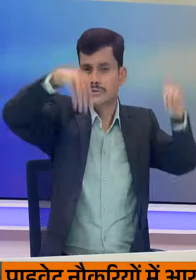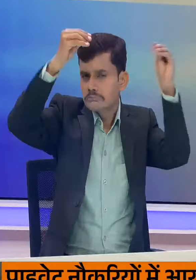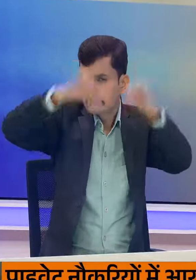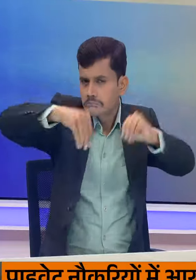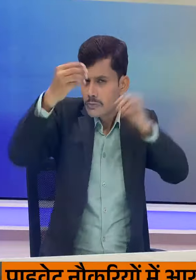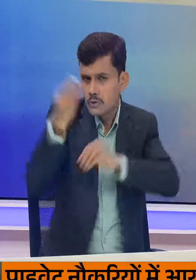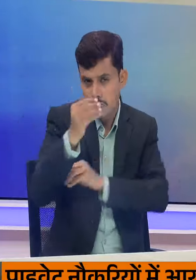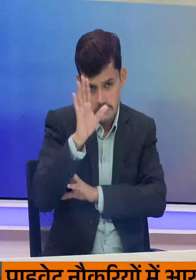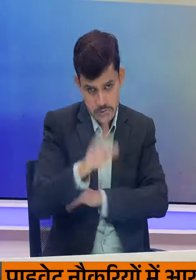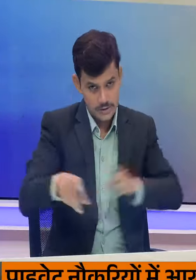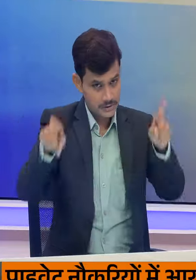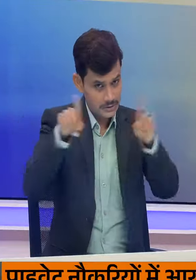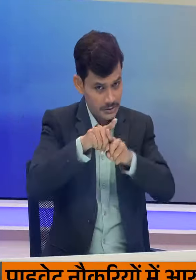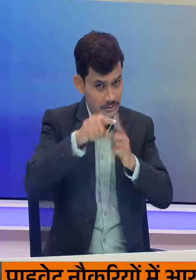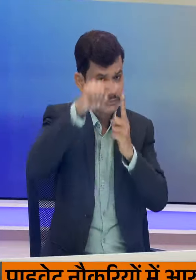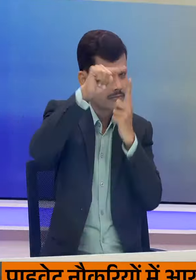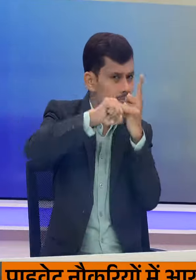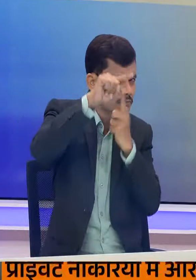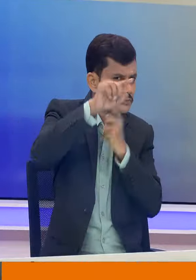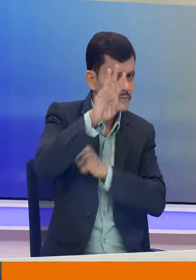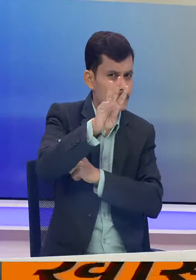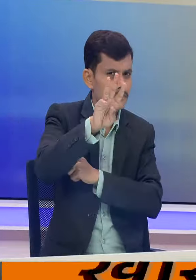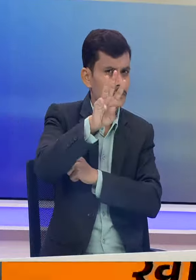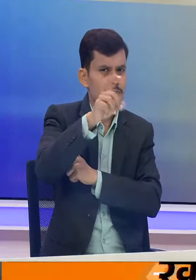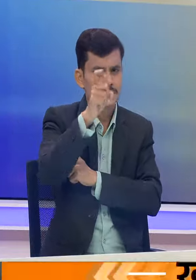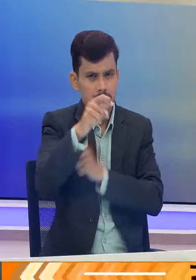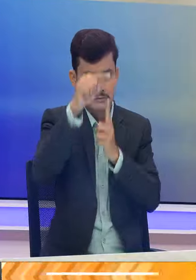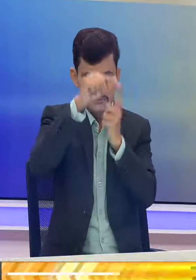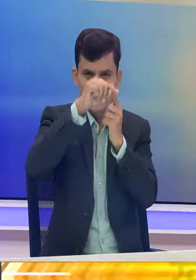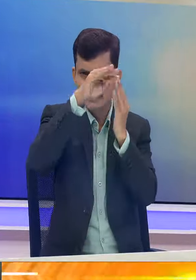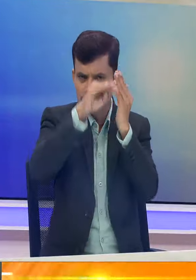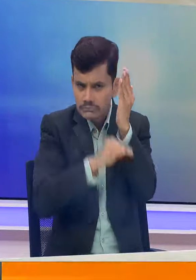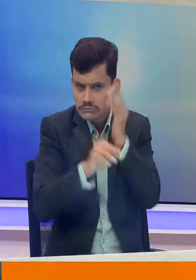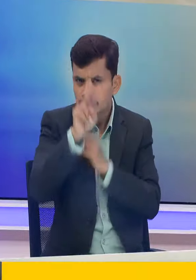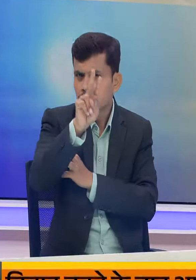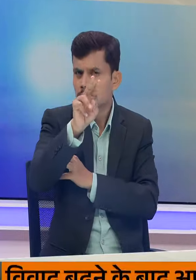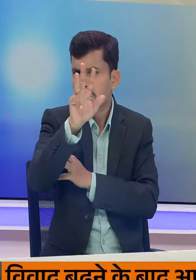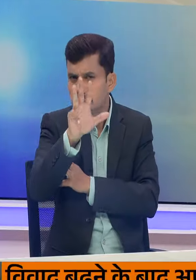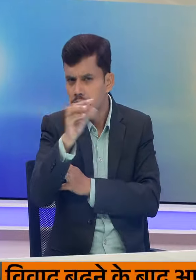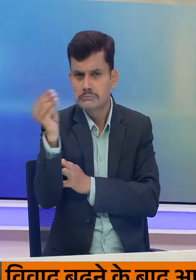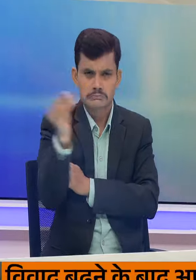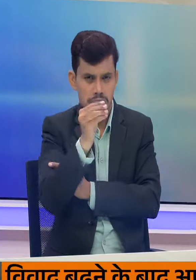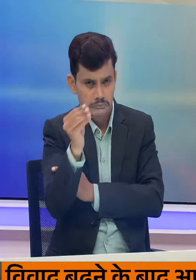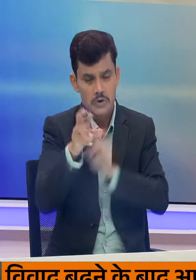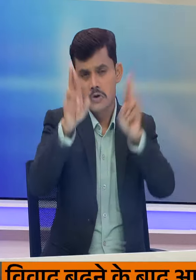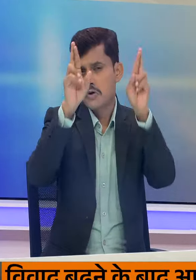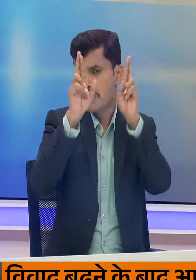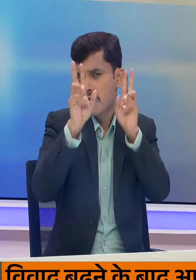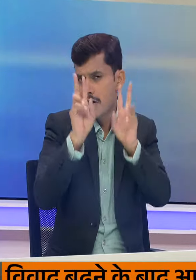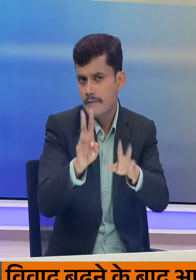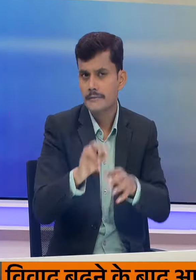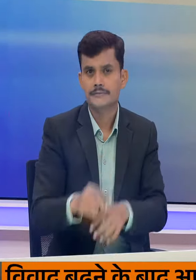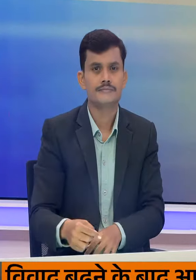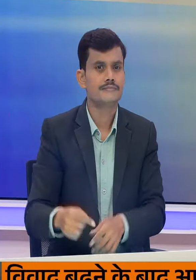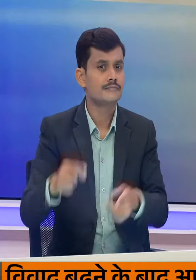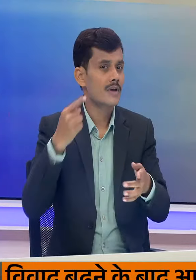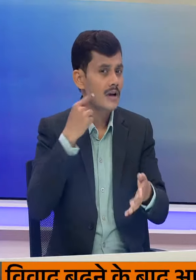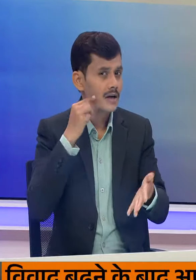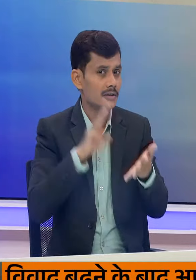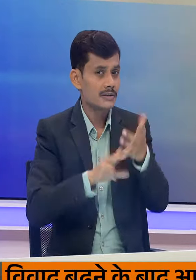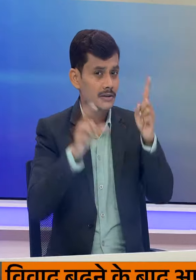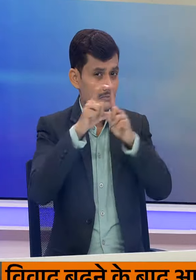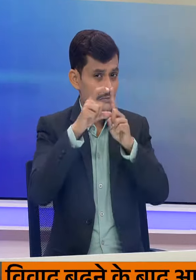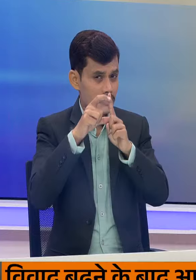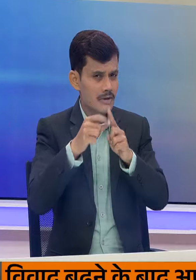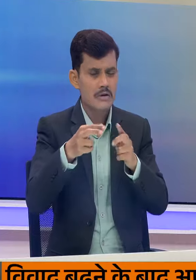सकती है तो वहीं अधिक तम तापमान 37 डिगरी और नियुन तम तापमान 29 डिगरी रहने की उम्मीद है आईमजी के